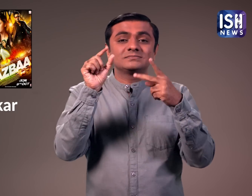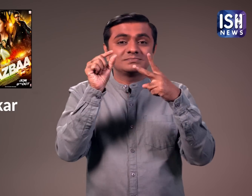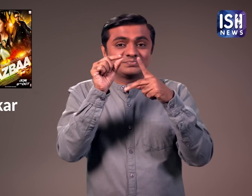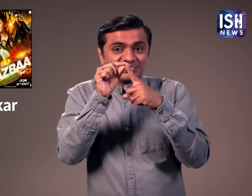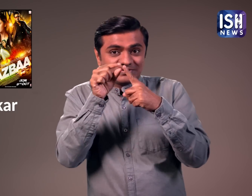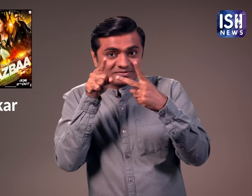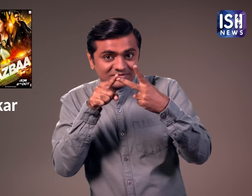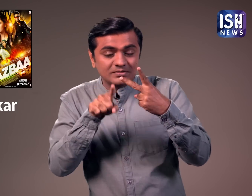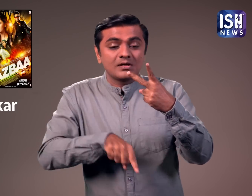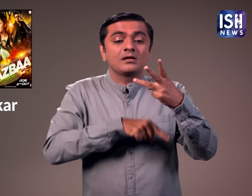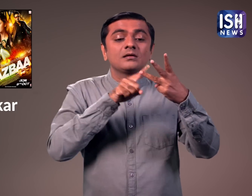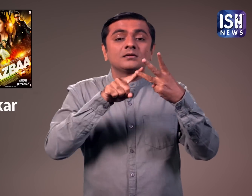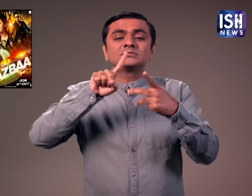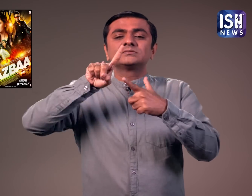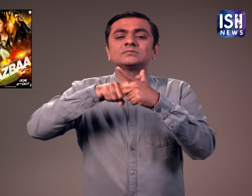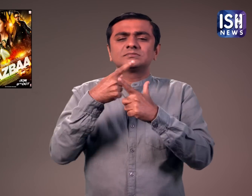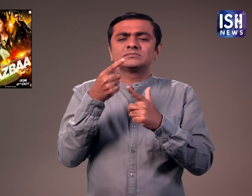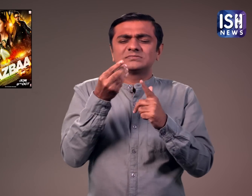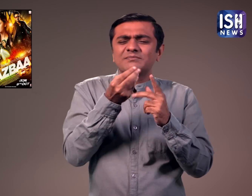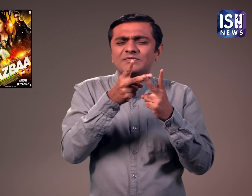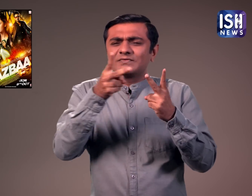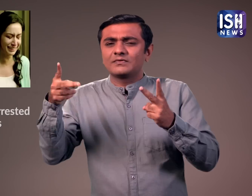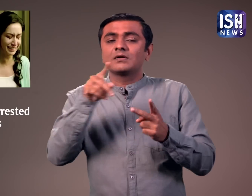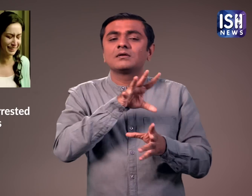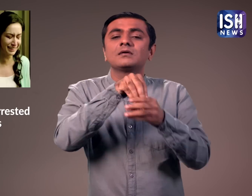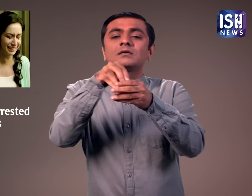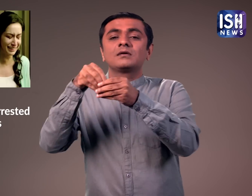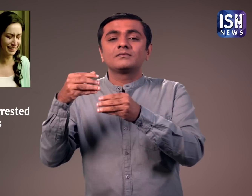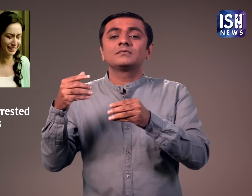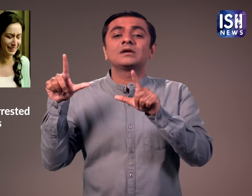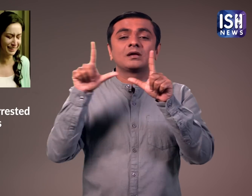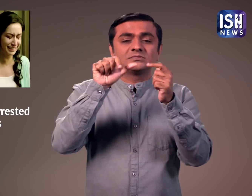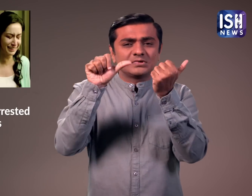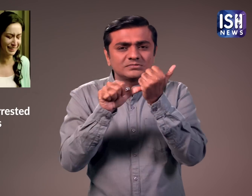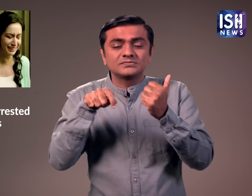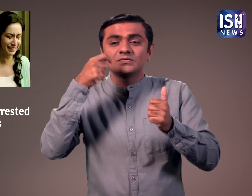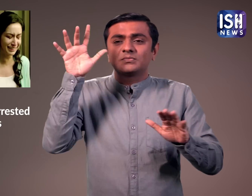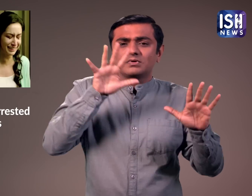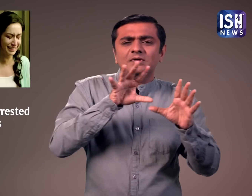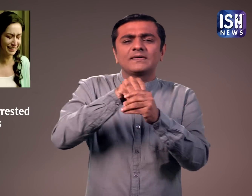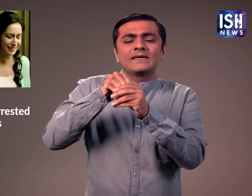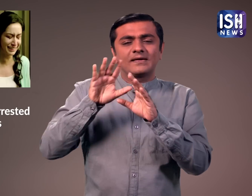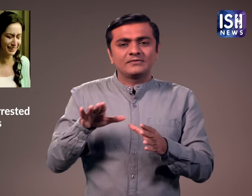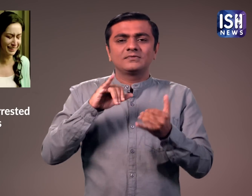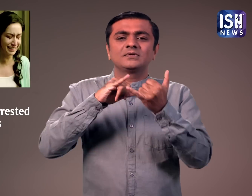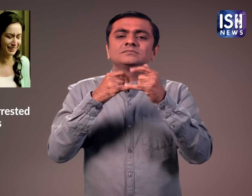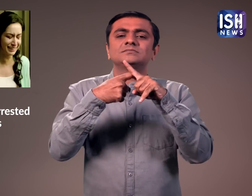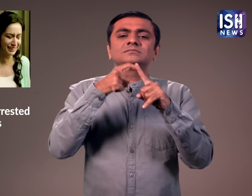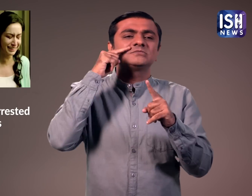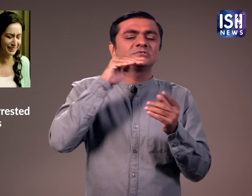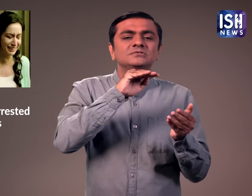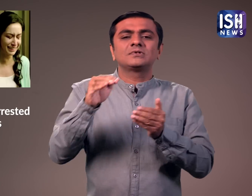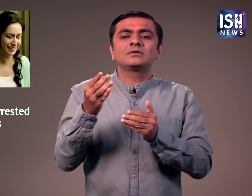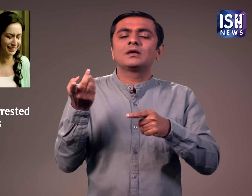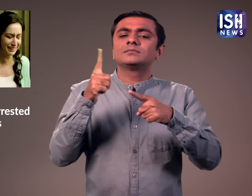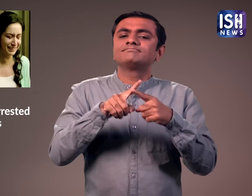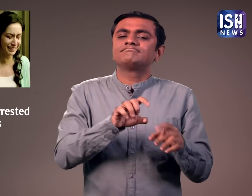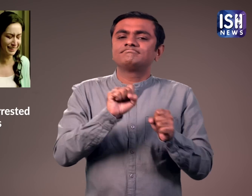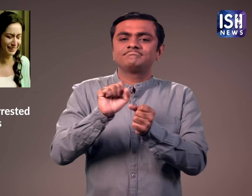आधी फिल्मों में अभिने किया है इस अभिनेता सहायक निर्देशक को अब गिरफतार कर लिया गया है